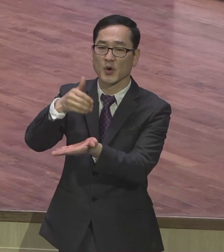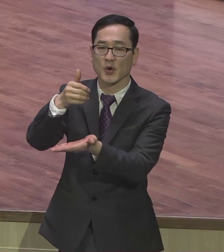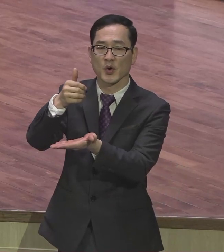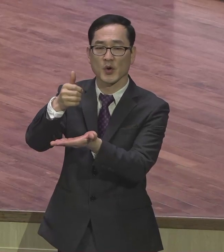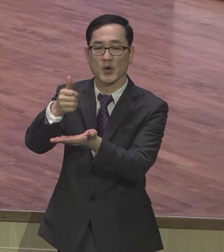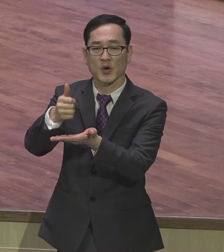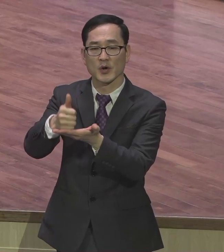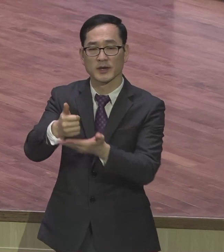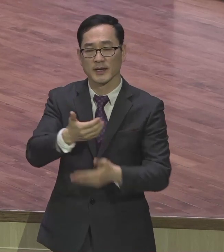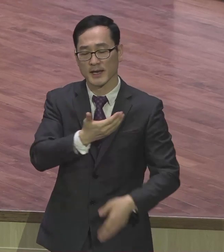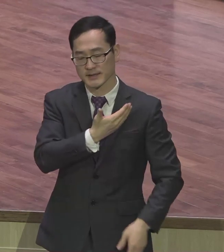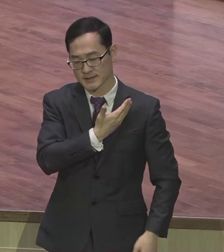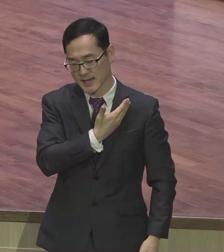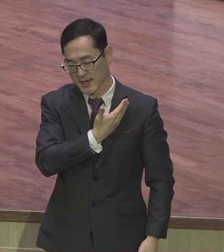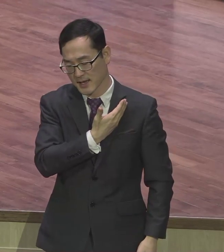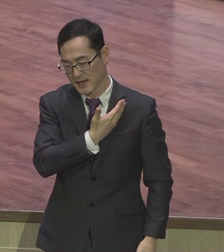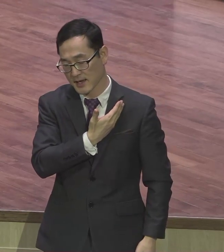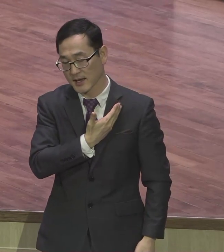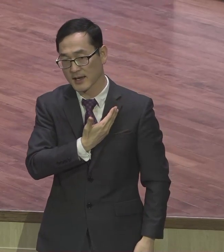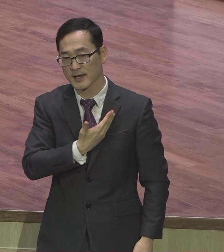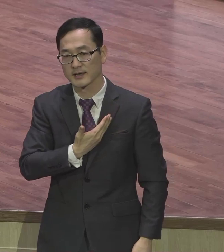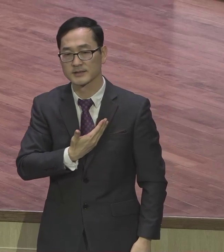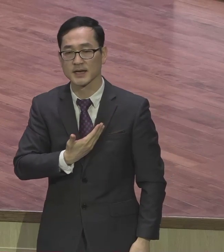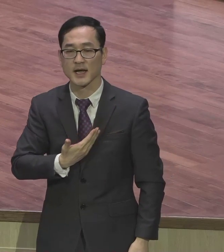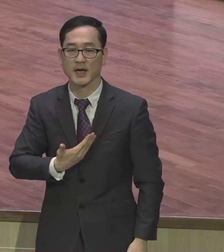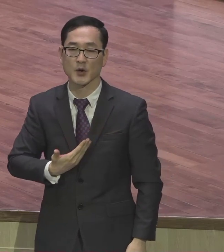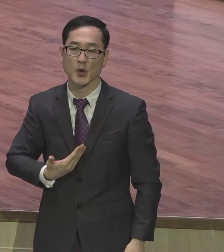그리스도의 그리스도의